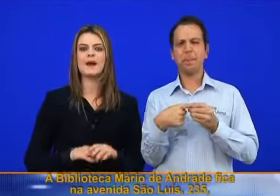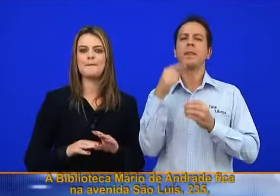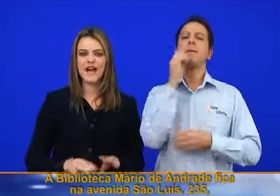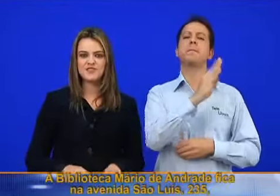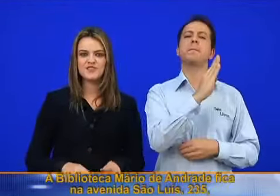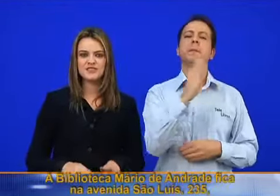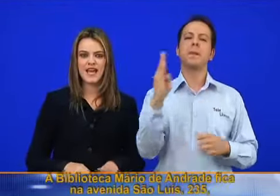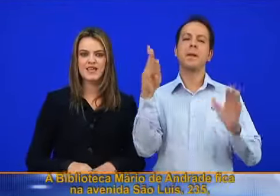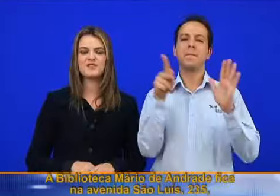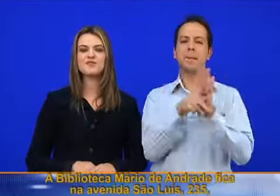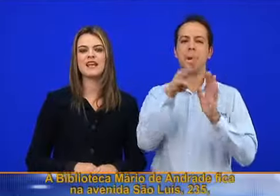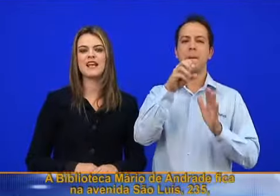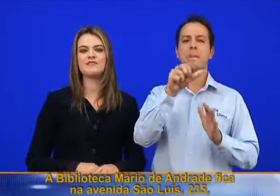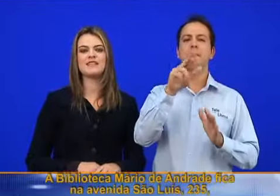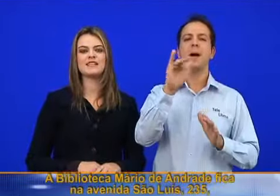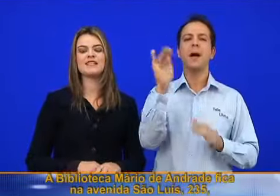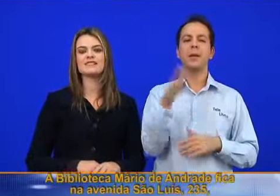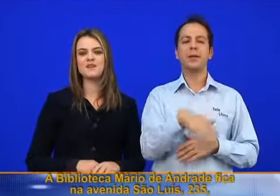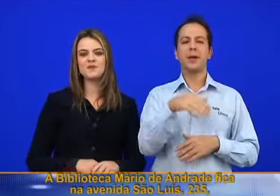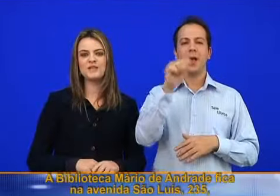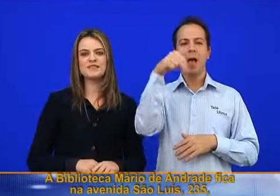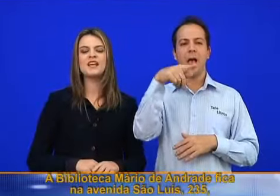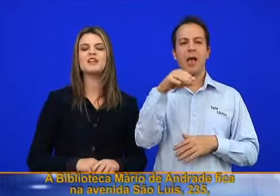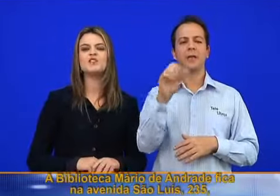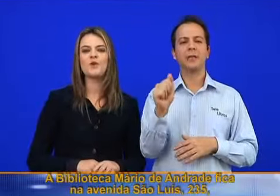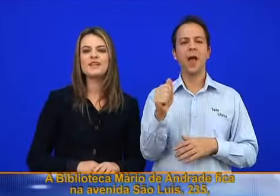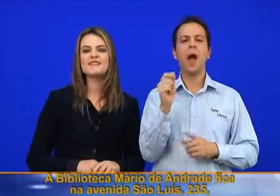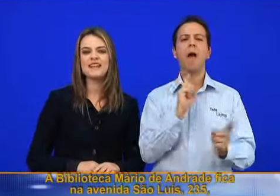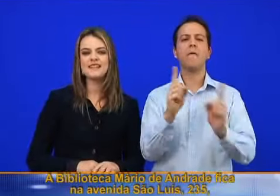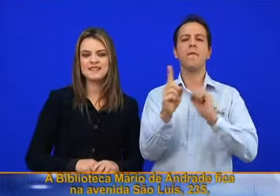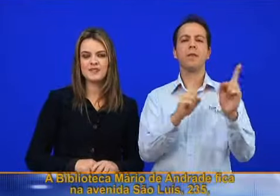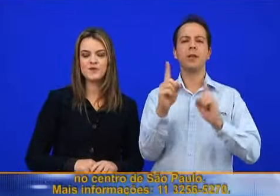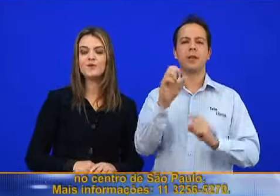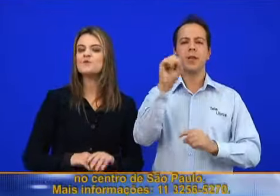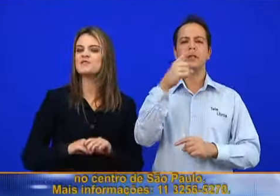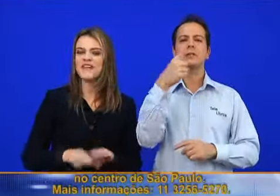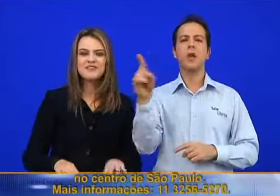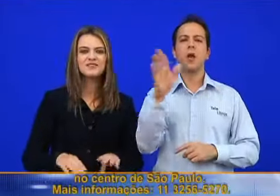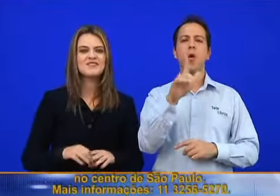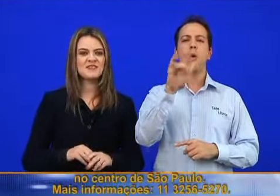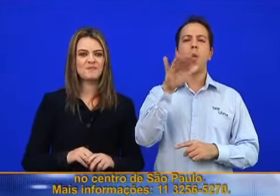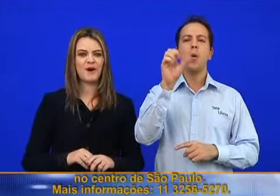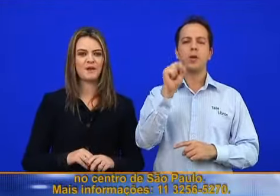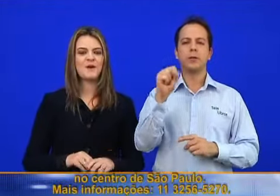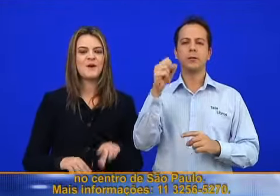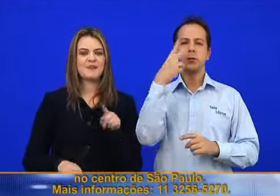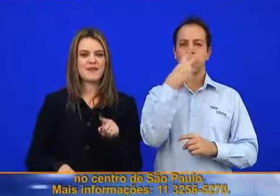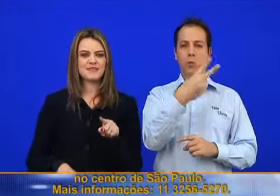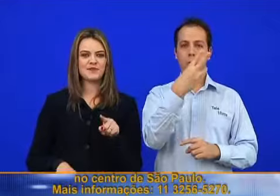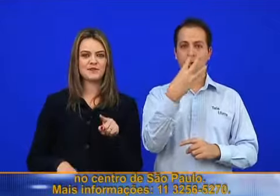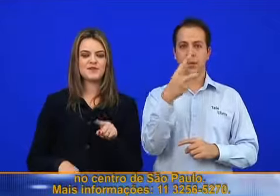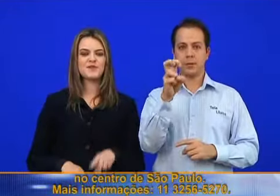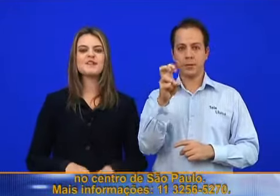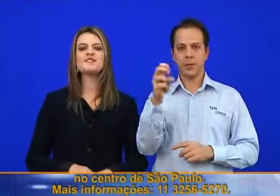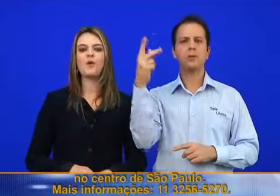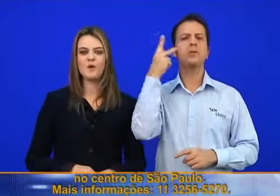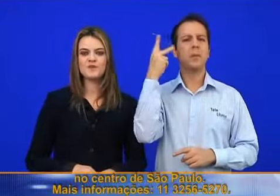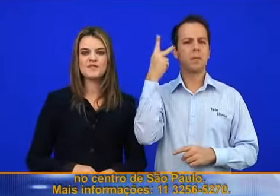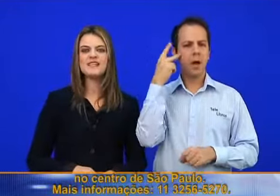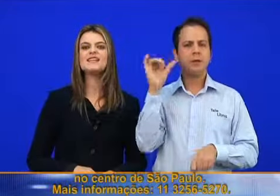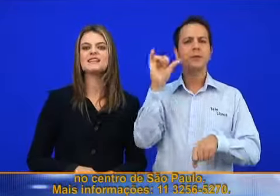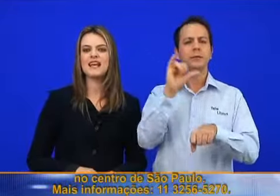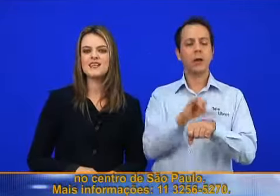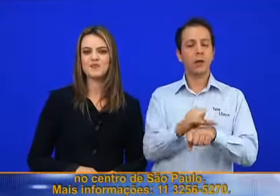Biblioteca Mário de Andrade fica na Avenida São Luís 235, no centro de São Paulo. Mais informações,